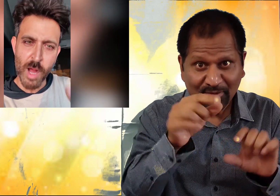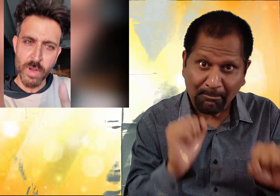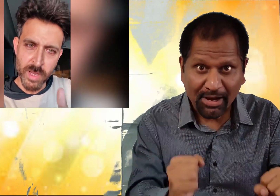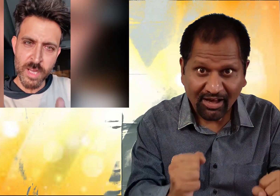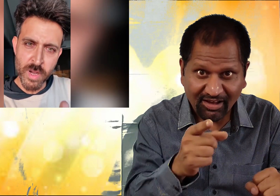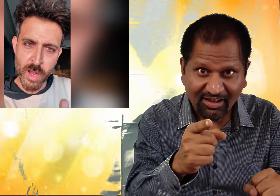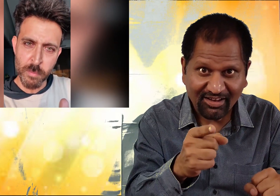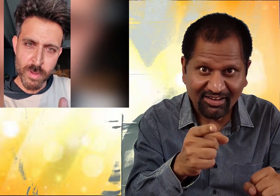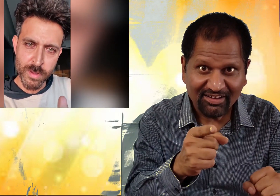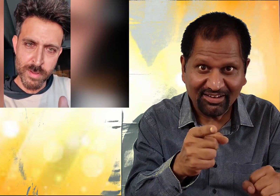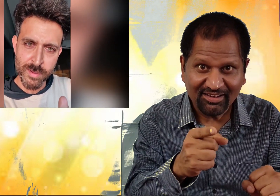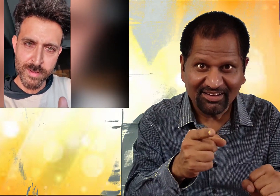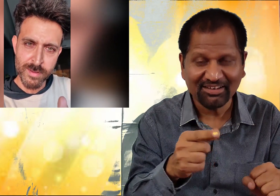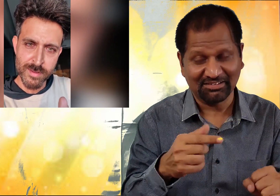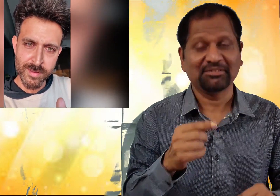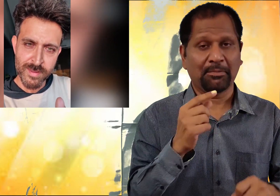आप करेंगे ना मेरा काम